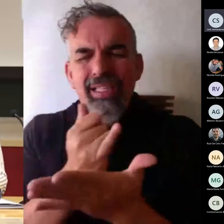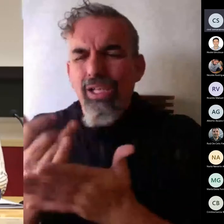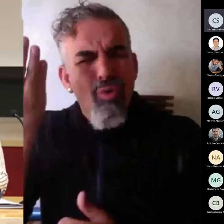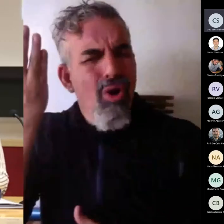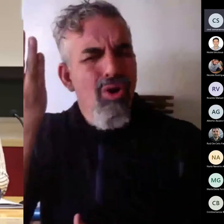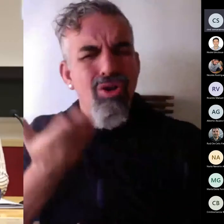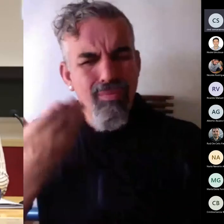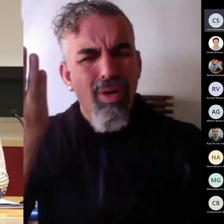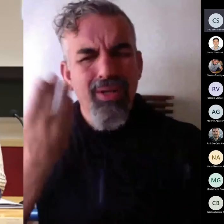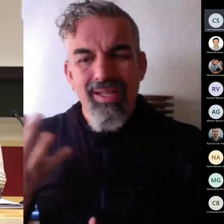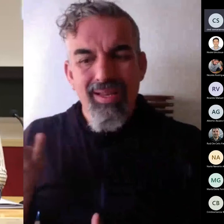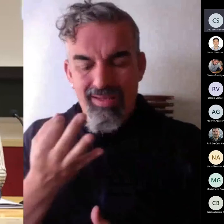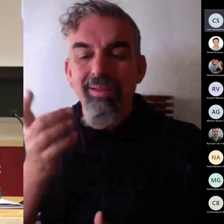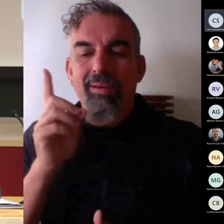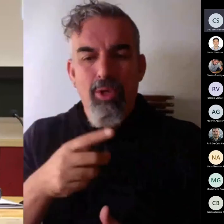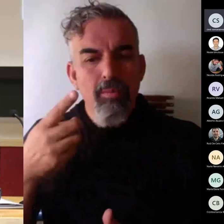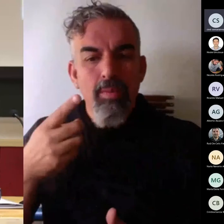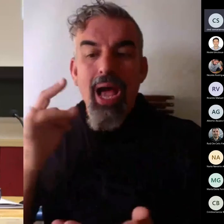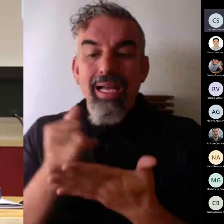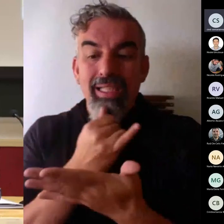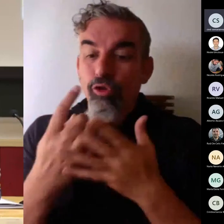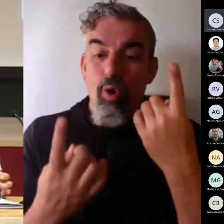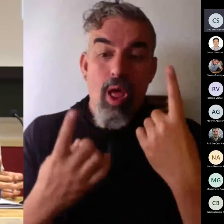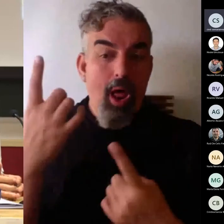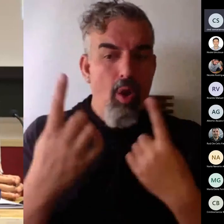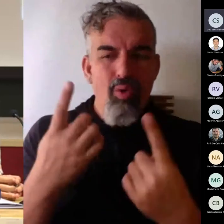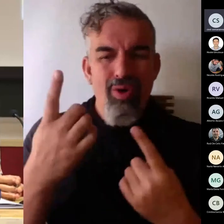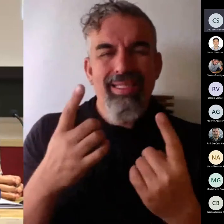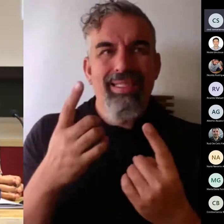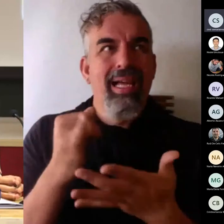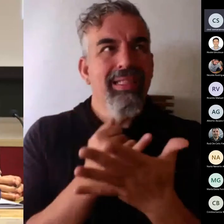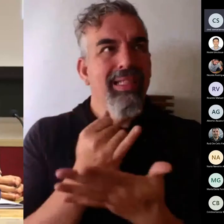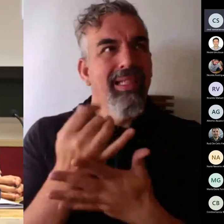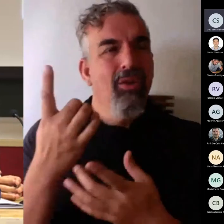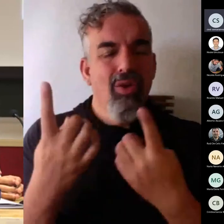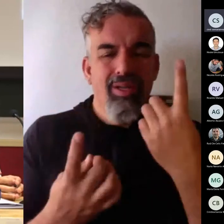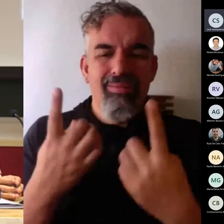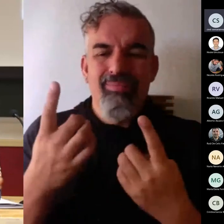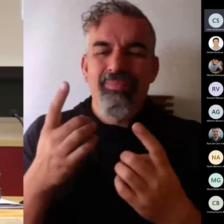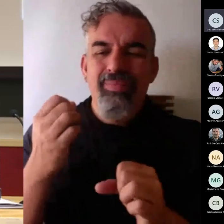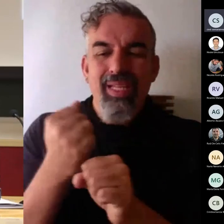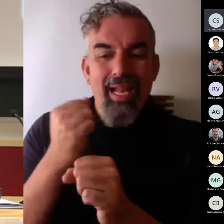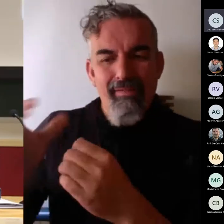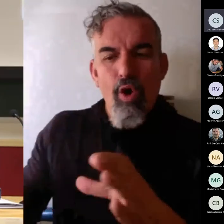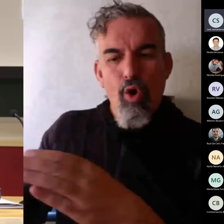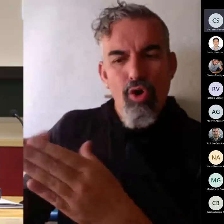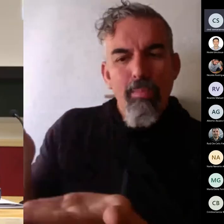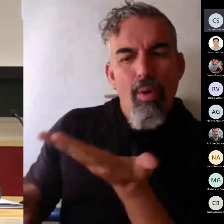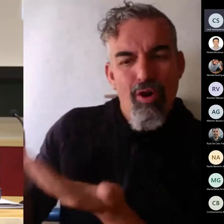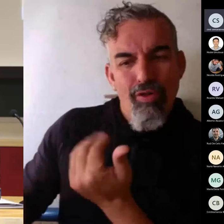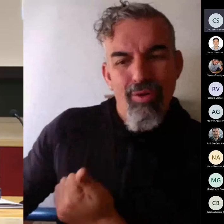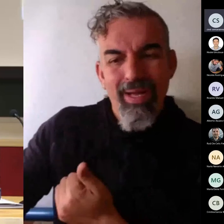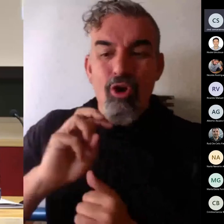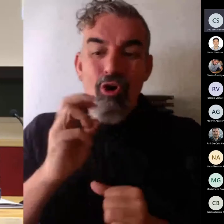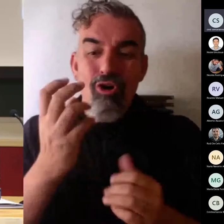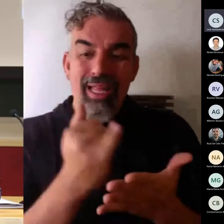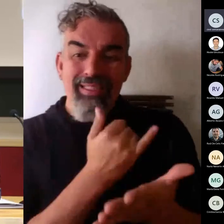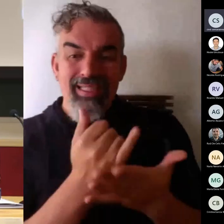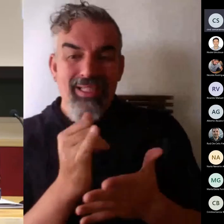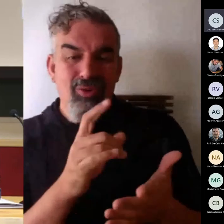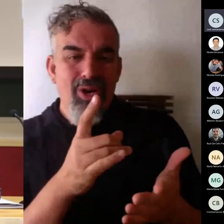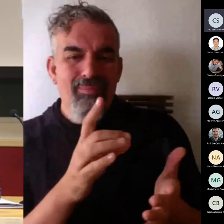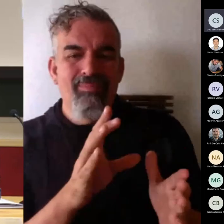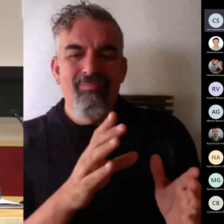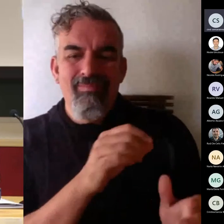pueda observar hay asignaturas más propicias para evaluar el trabajo en equipo y hay asignaturas más propicias en el mismo título para